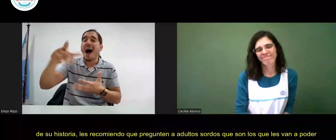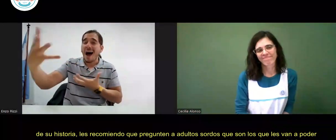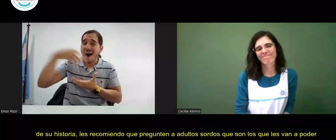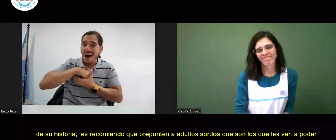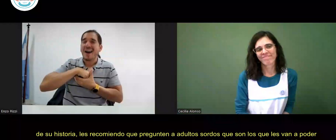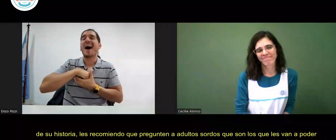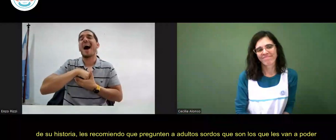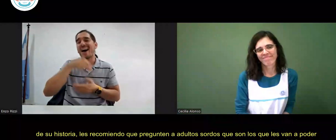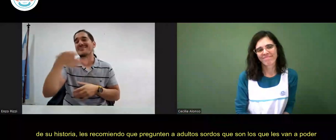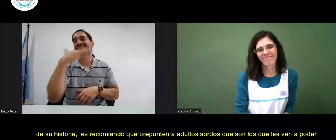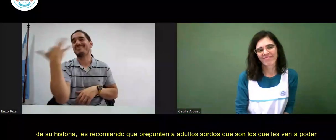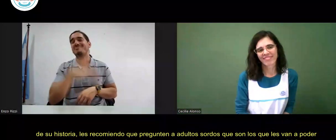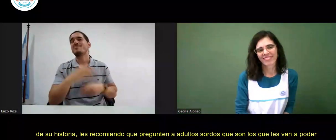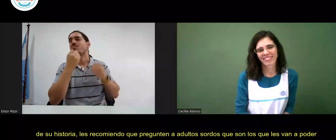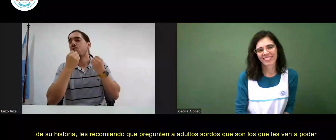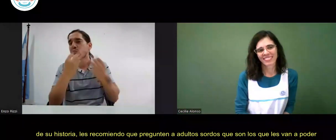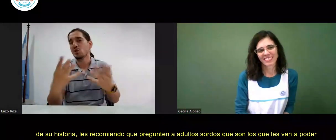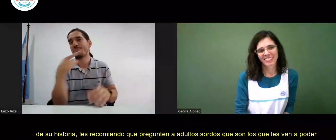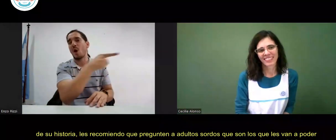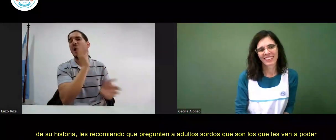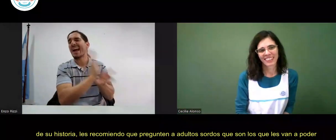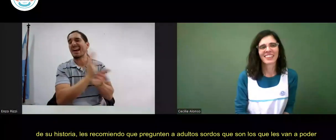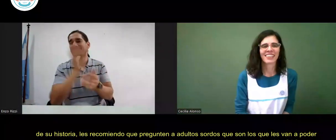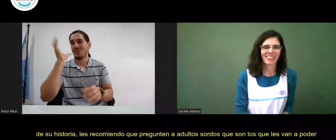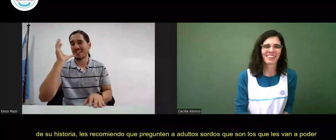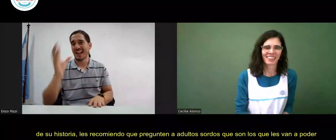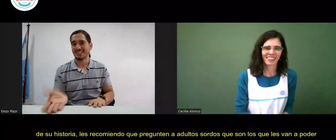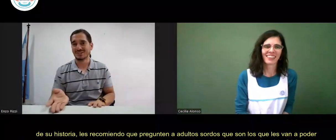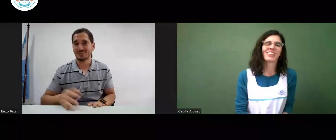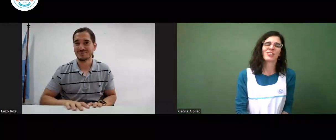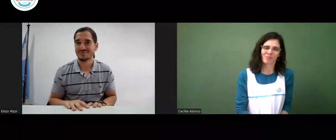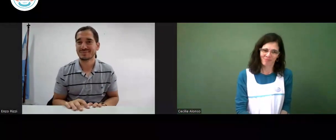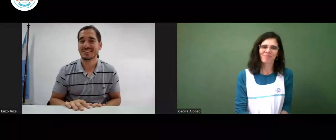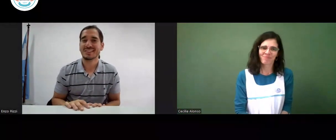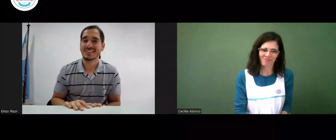entender mucho mejor cómo se conformó la casa